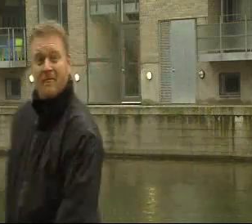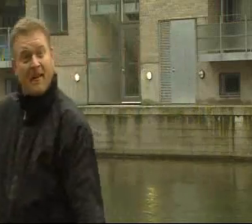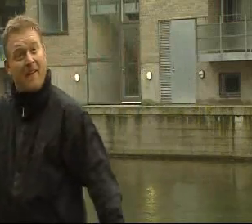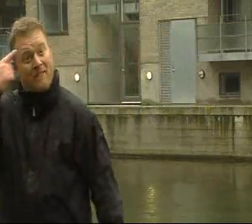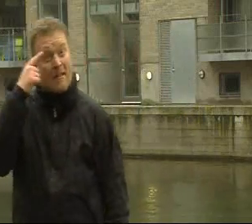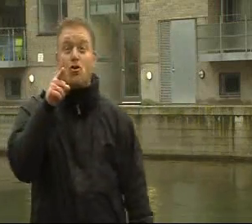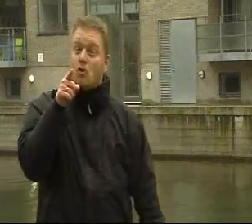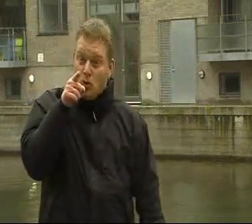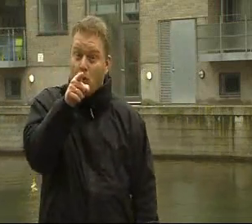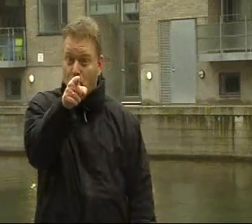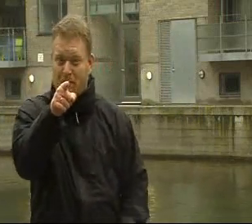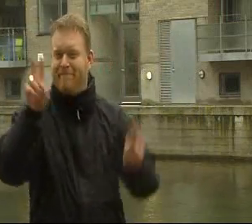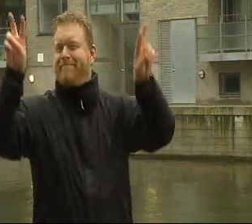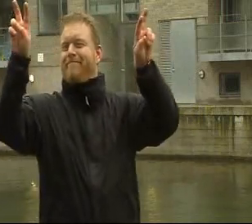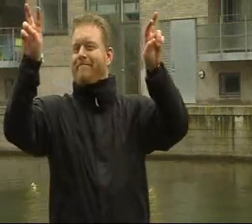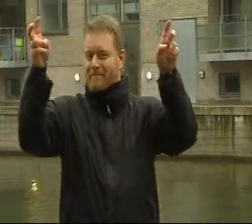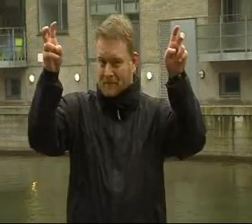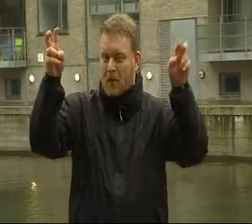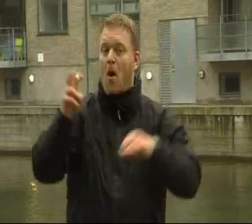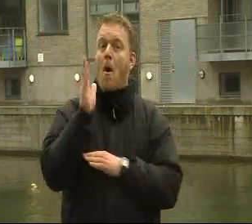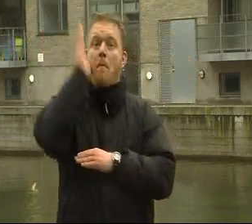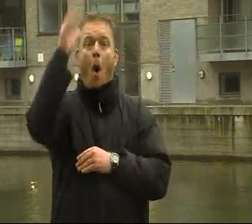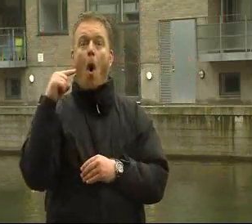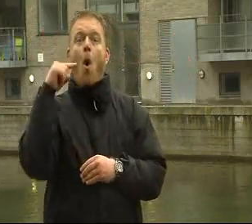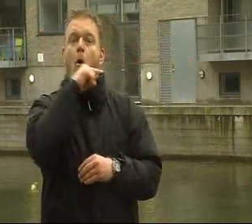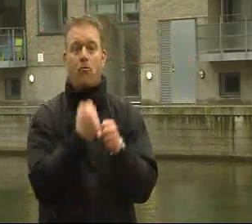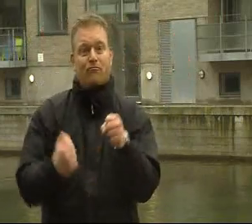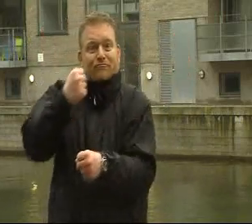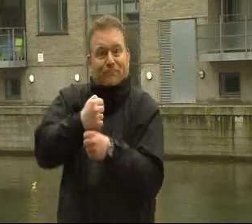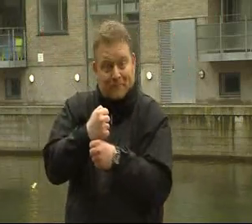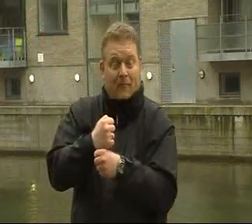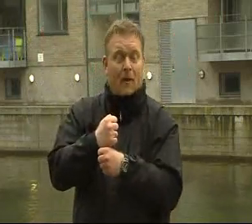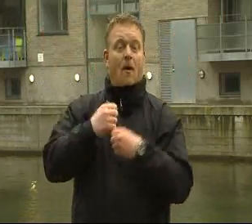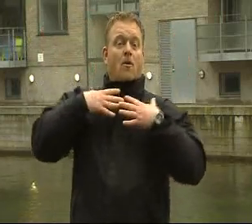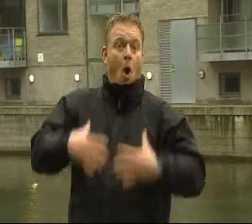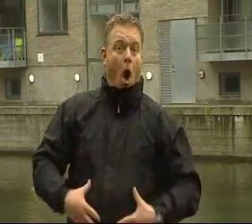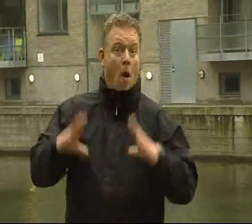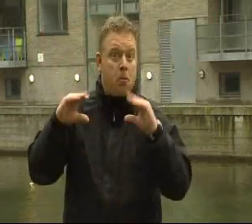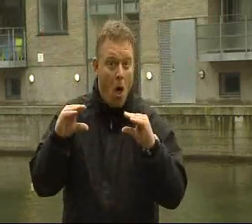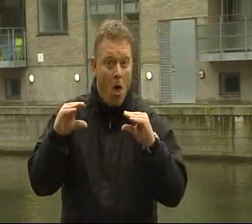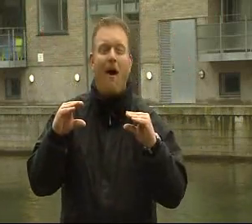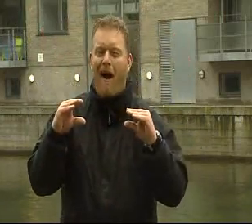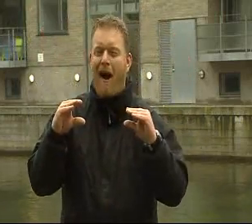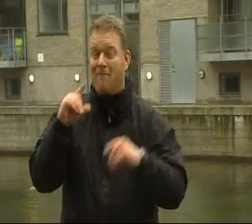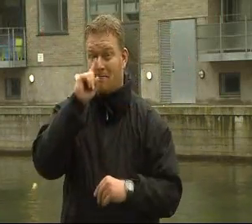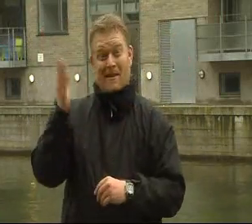Viste du, at morgenrød gør trøjen blød? Det er et såkaldt vejrvarsel,